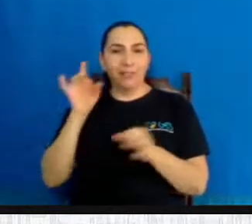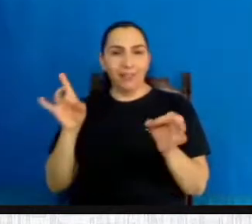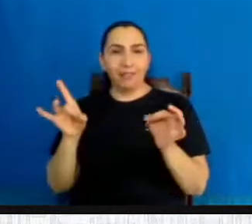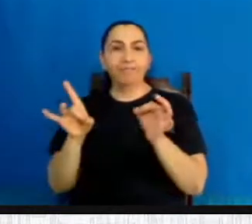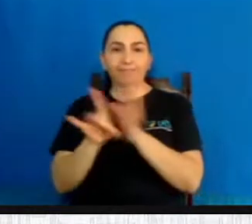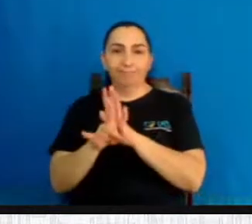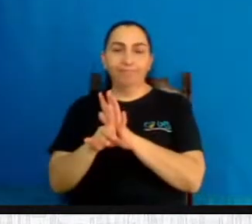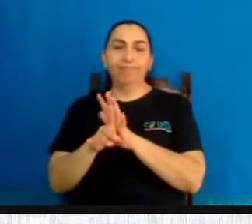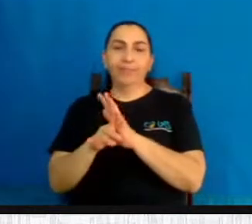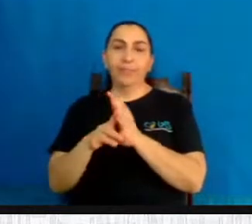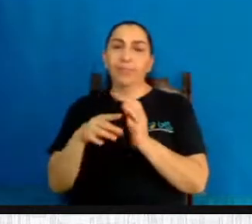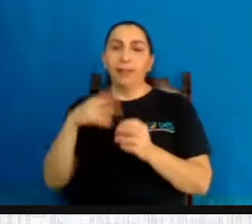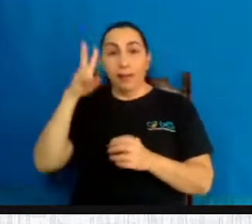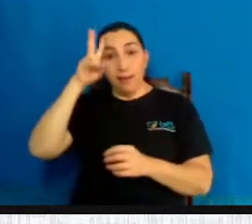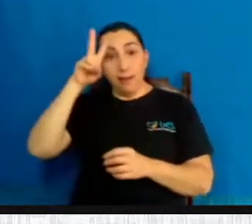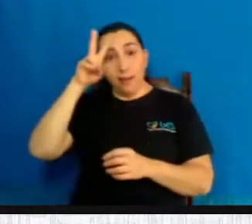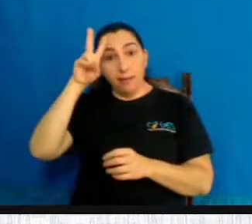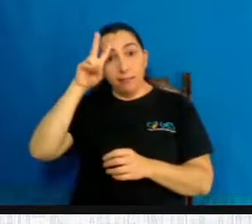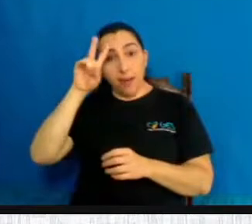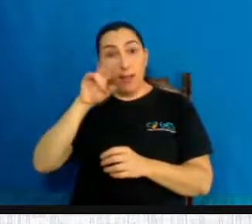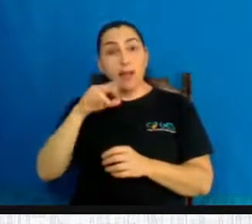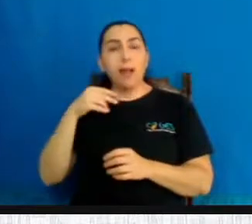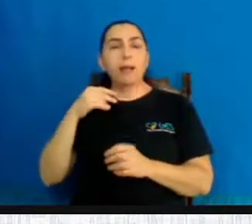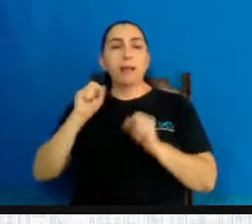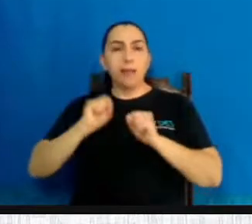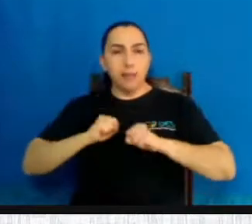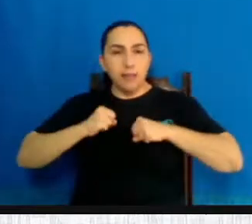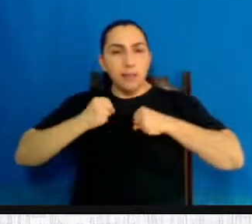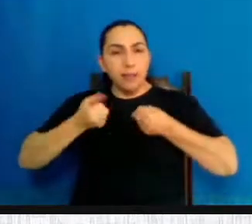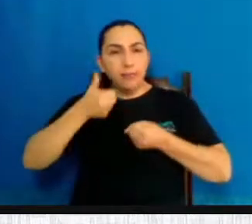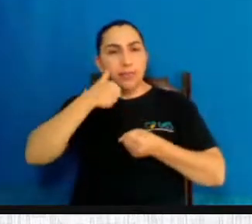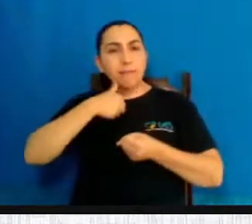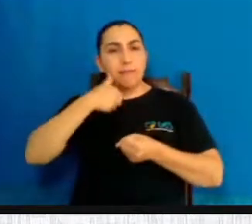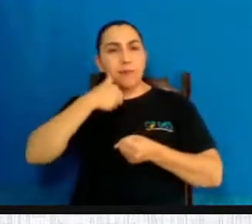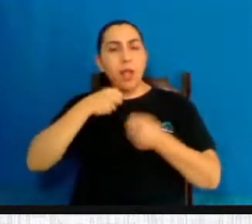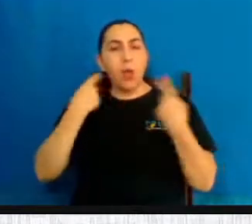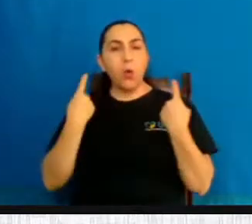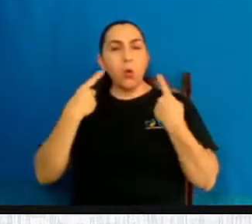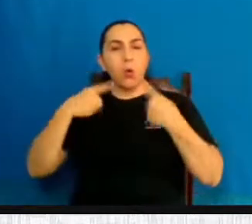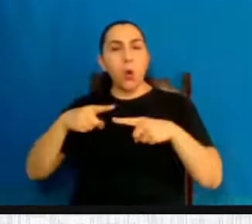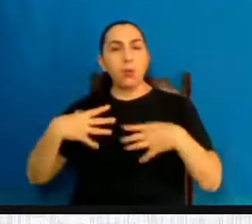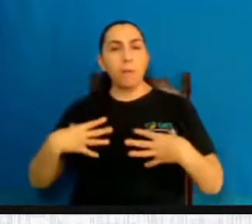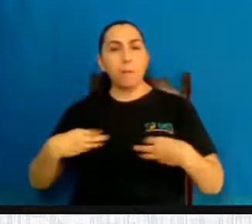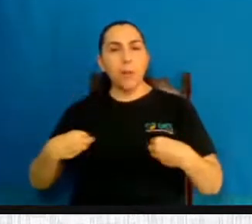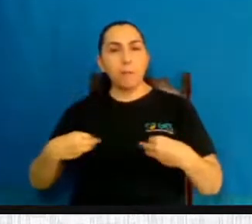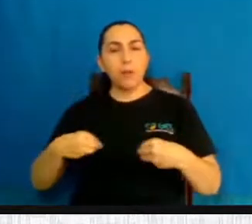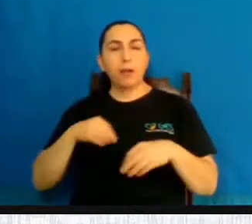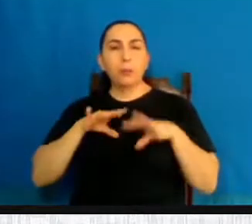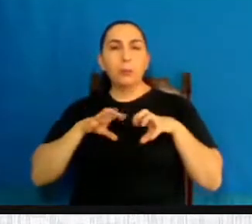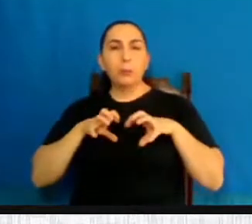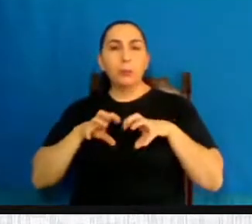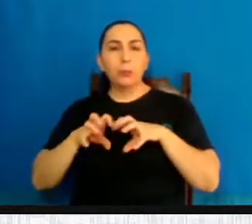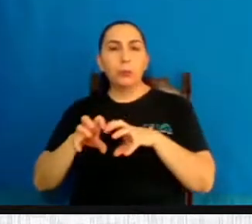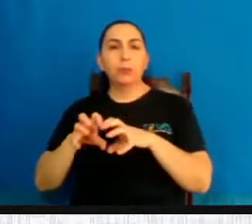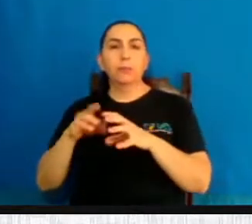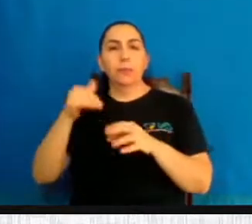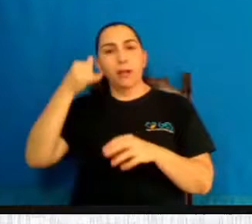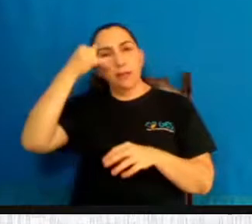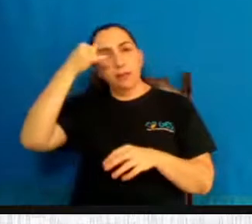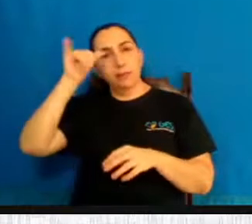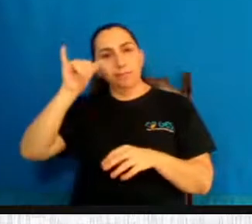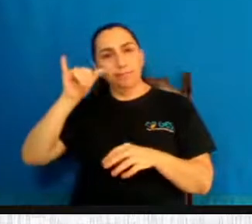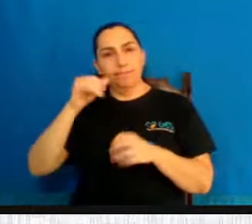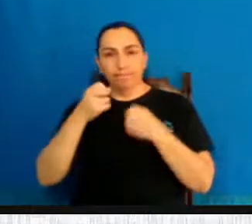lembrar dessa grande proposta de defesa da mulher contra o câncer de mama também ter acometido tantos corações, tá bom?